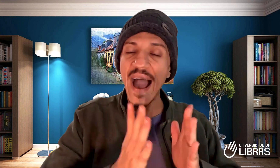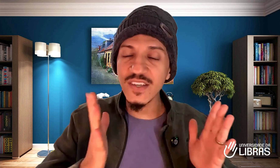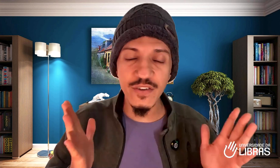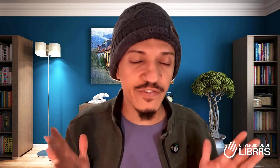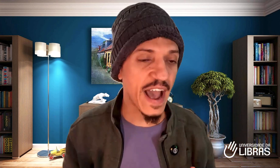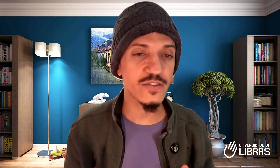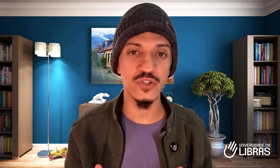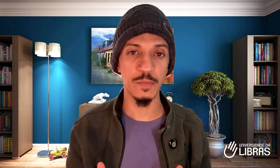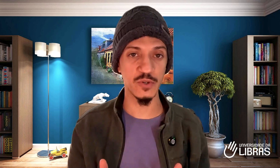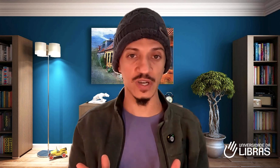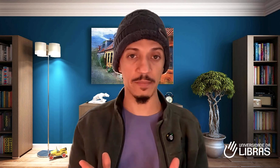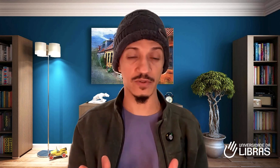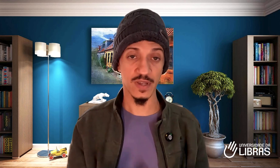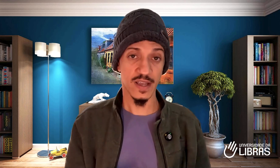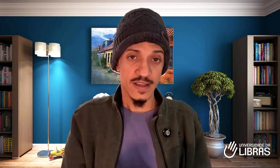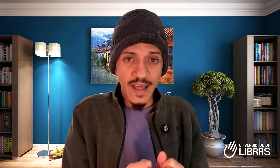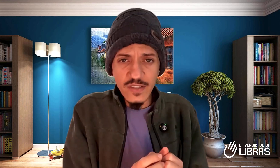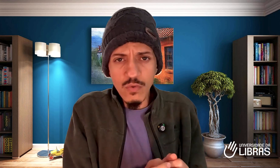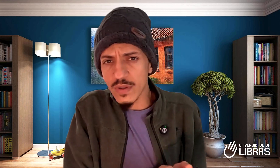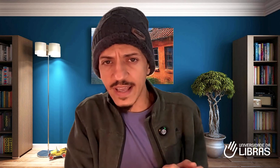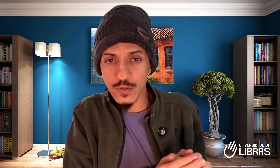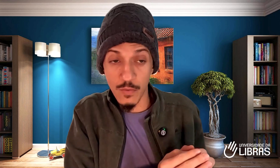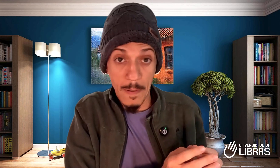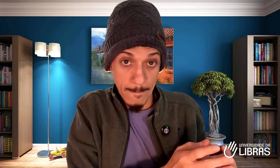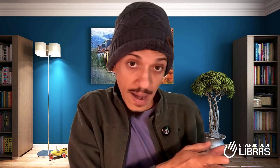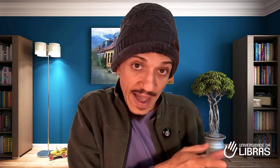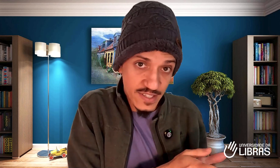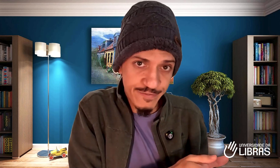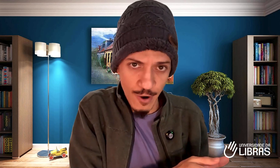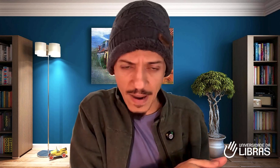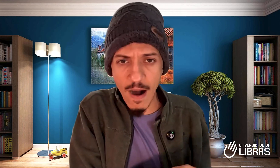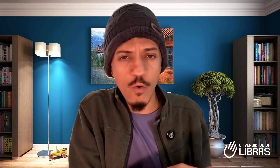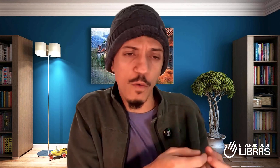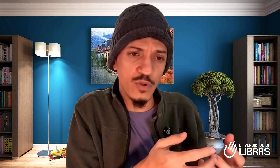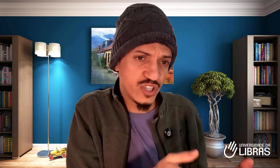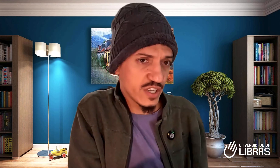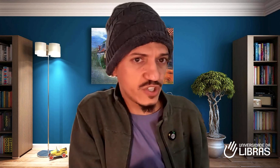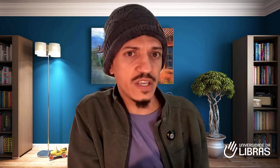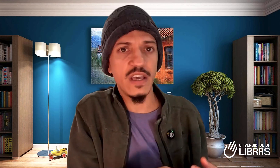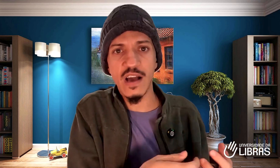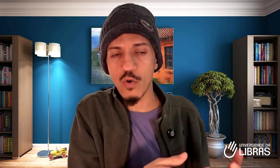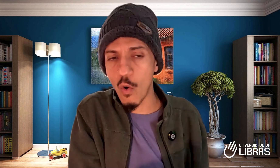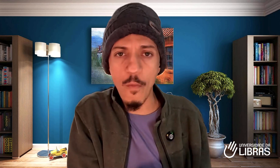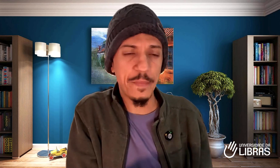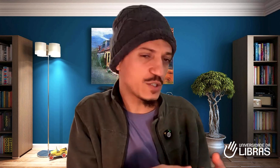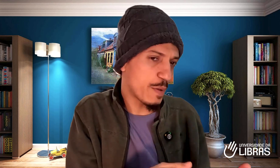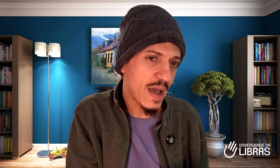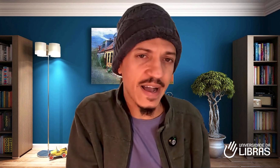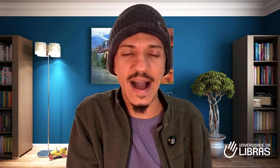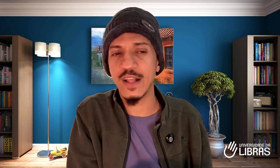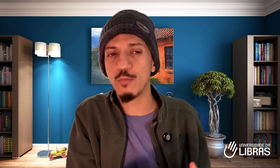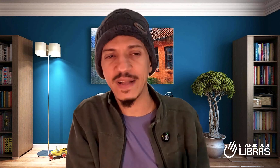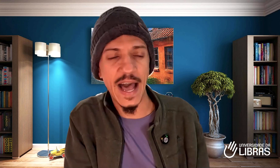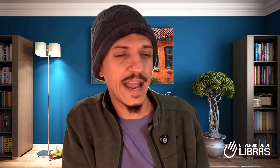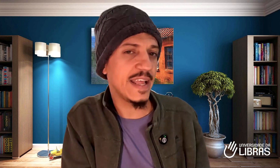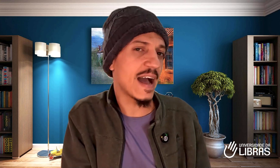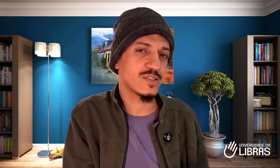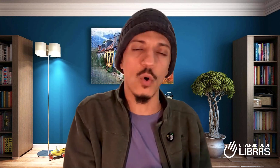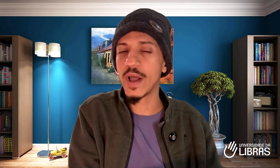diversos tipos de âmbitos. Desde um contexto mais informal, como dia a dia, compra, supermercado, padaria, açougue, esse